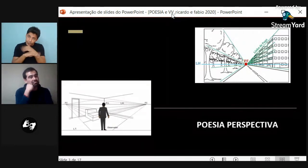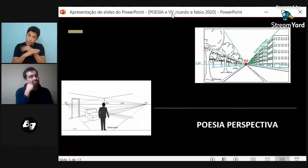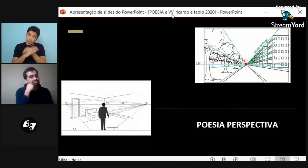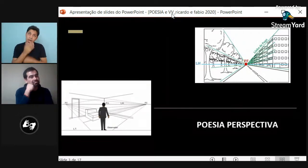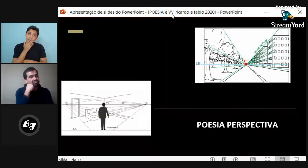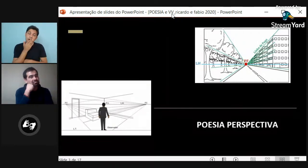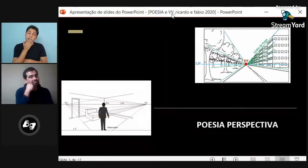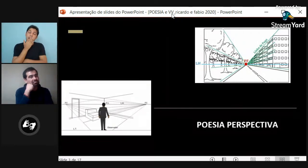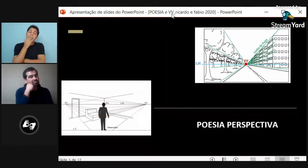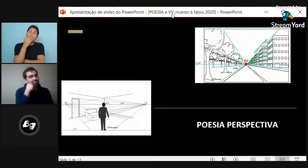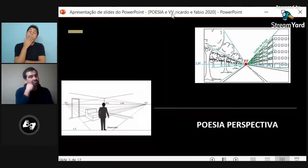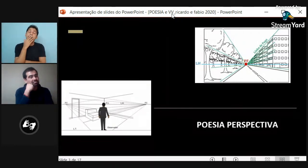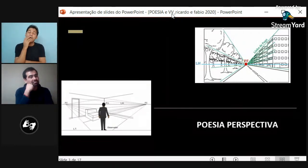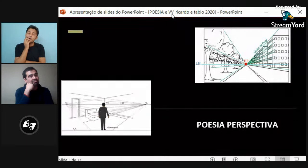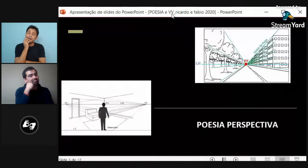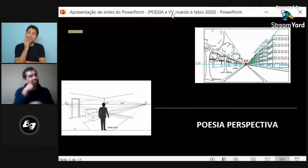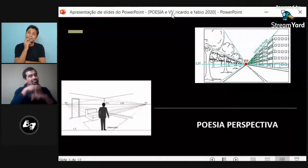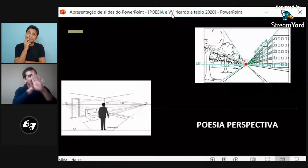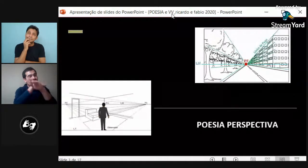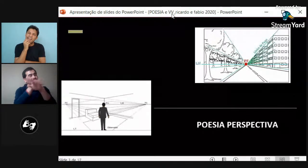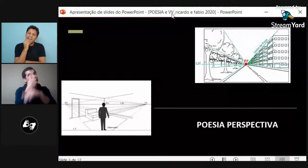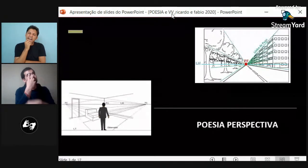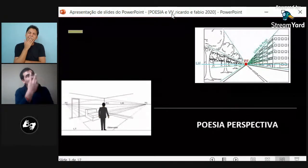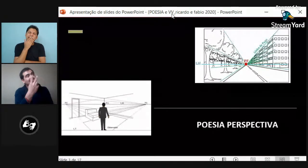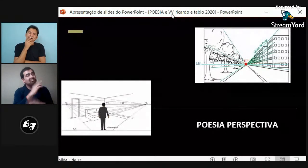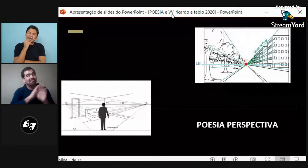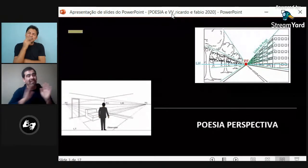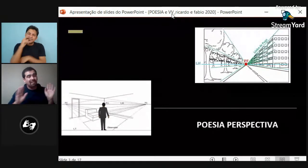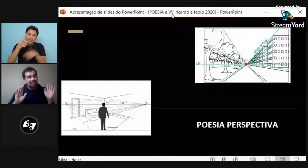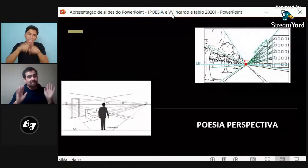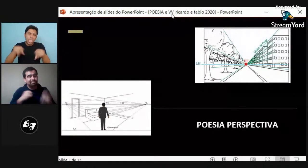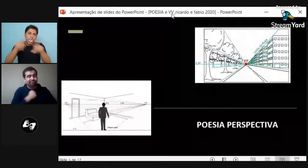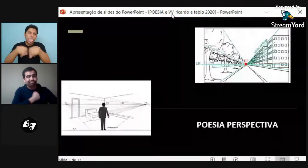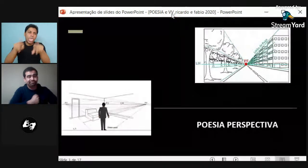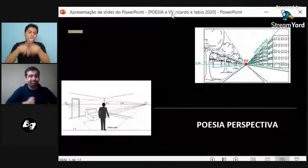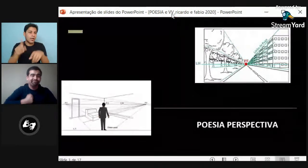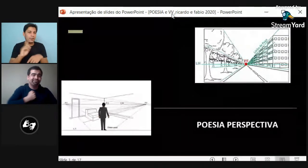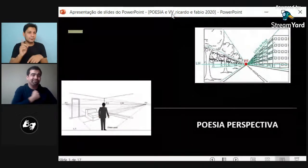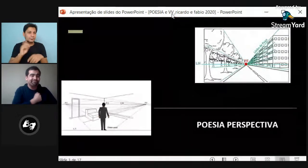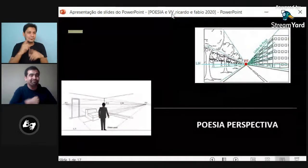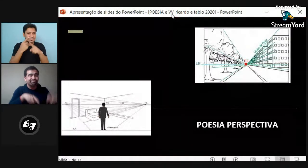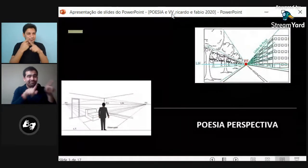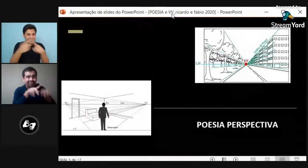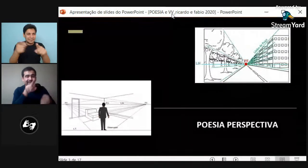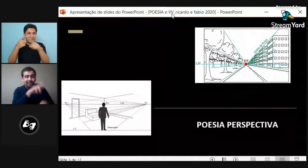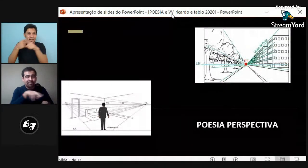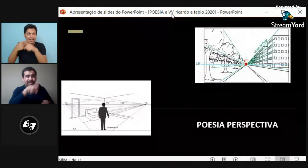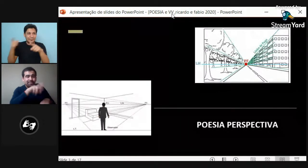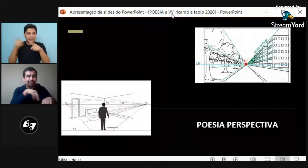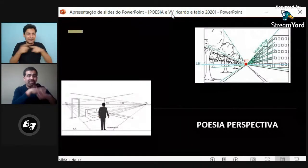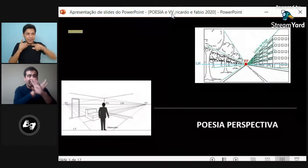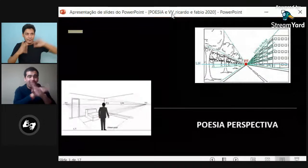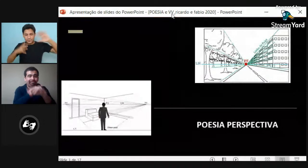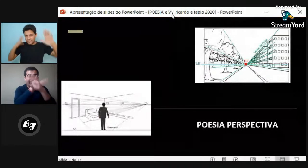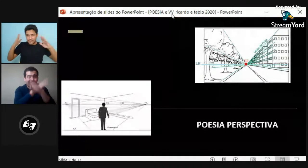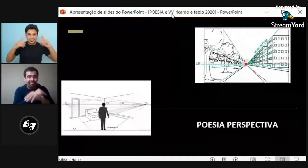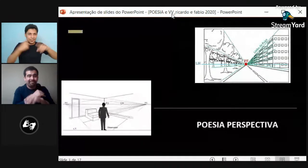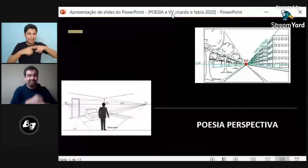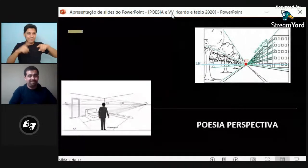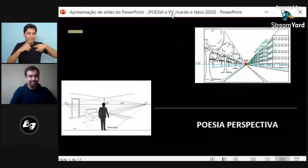Si yo lo veo, por ejemplo, lo muestro en la misma posición, en realidad lo veo de esa forma. Es bastante aburrido porque es una